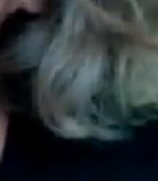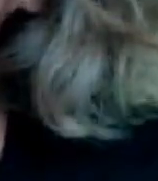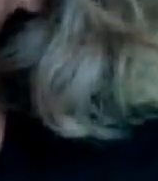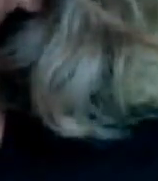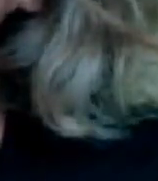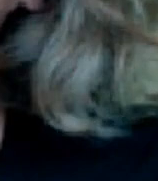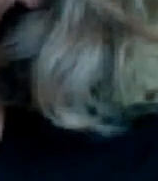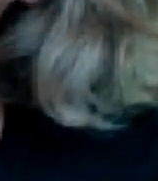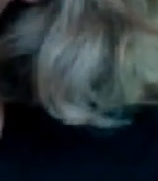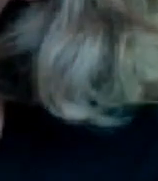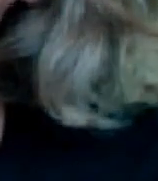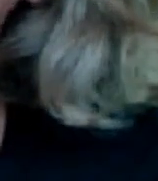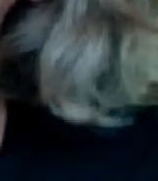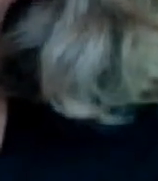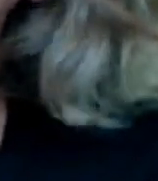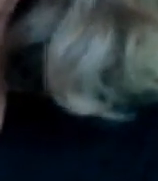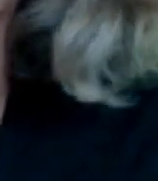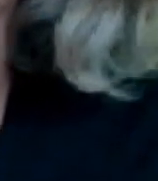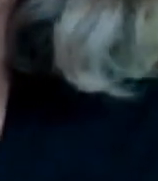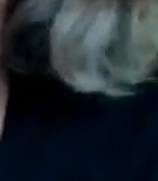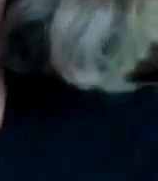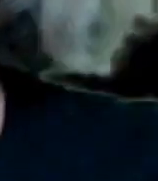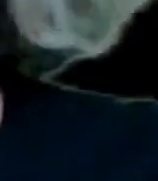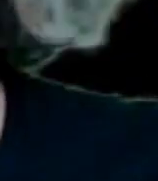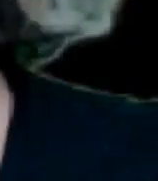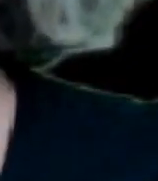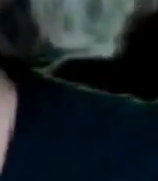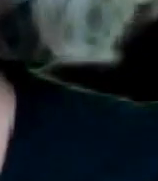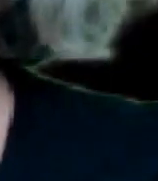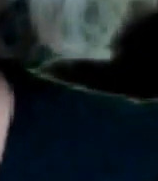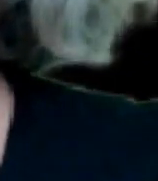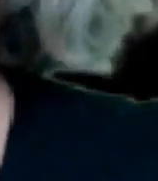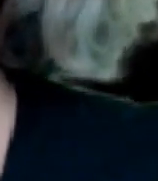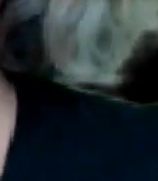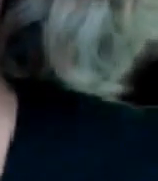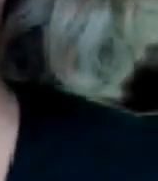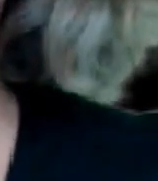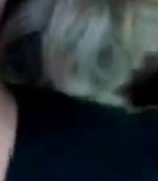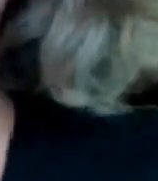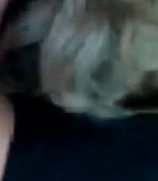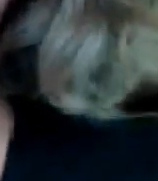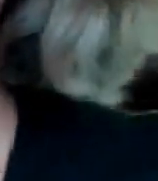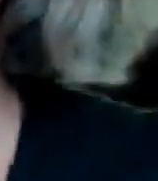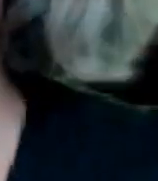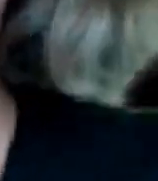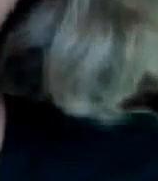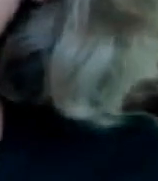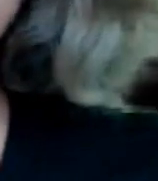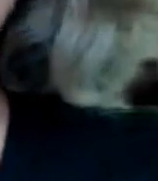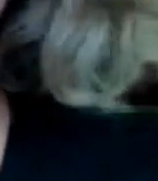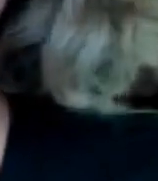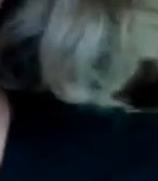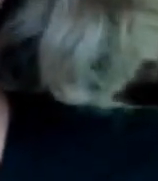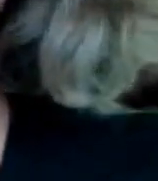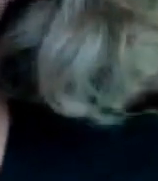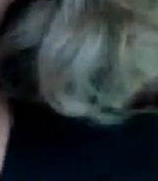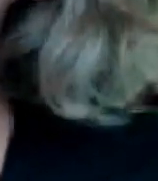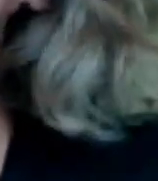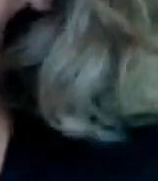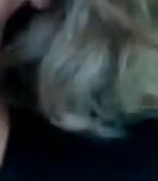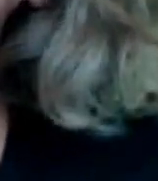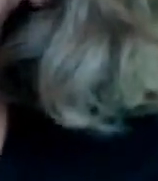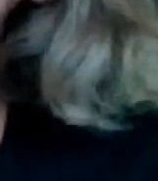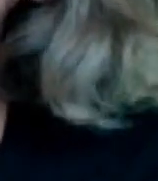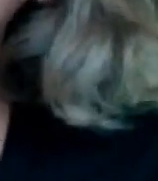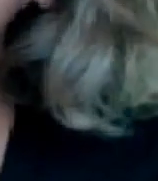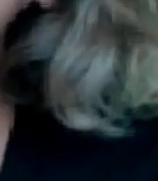Considerada Pues Como Como Una Youtuber Aunque Quizás lo único Que estoy haciendo Es traduciendo Y de vez en cuando Haciendo mis videos Que